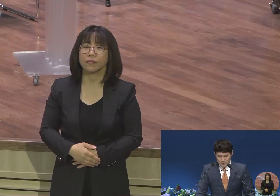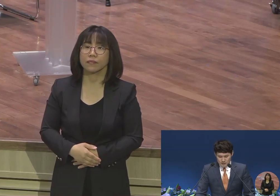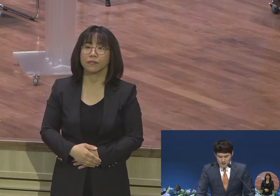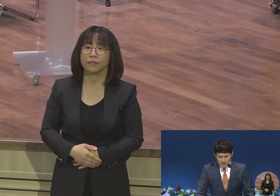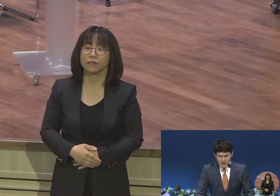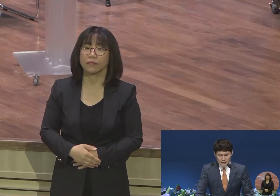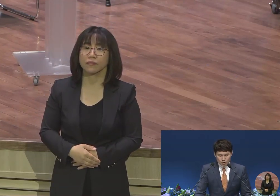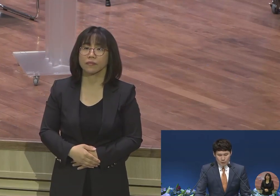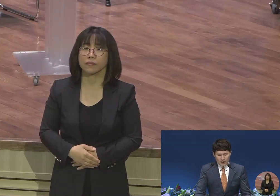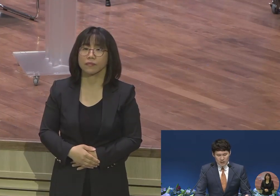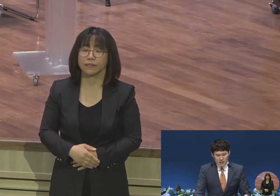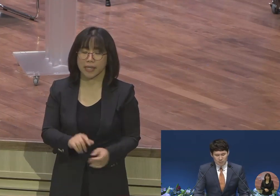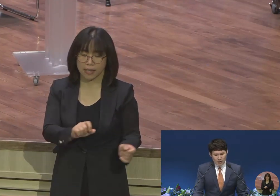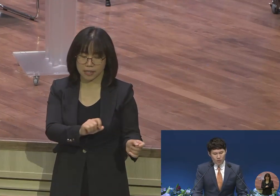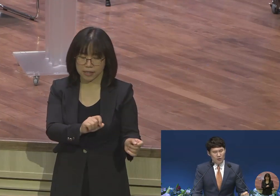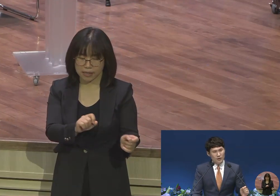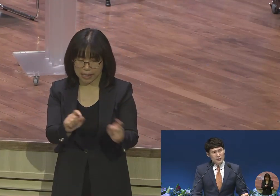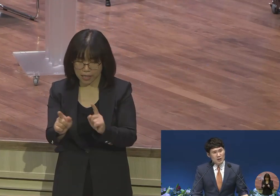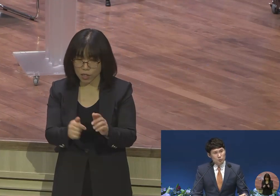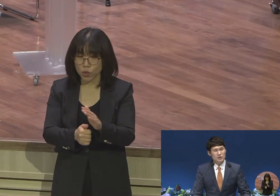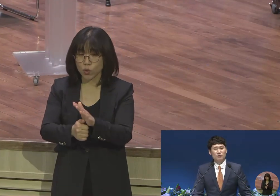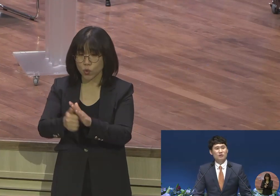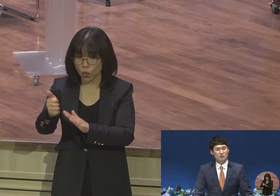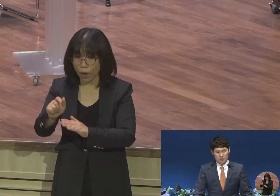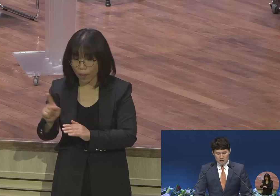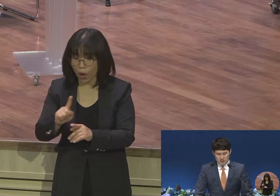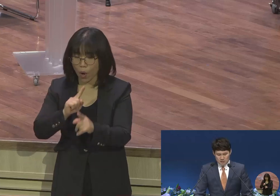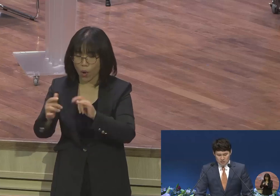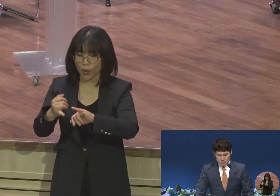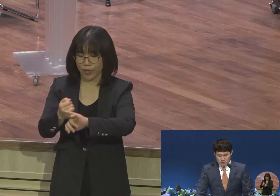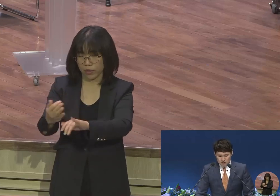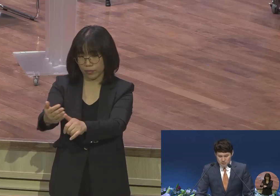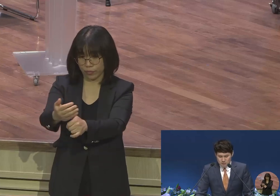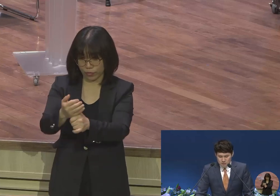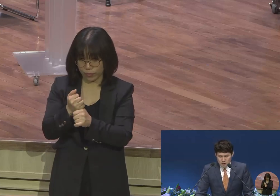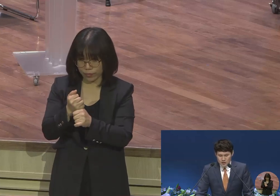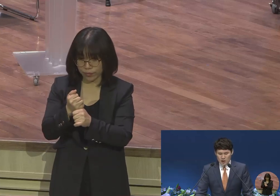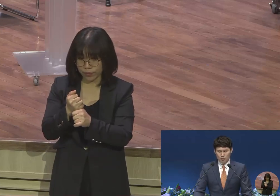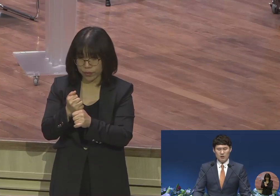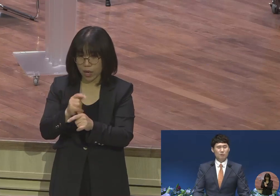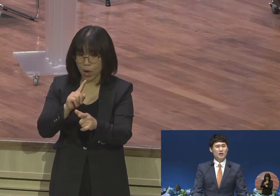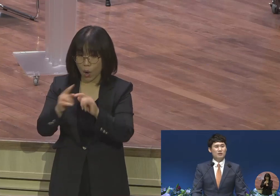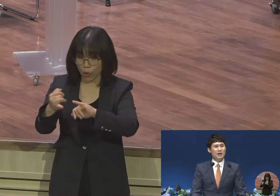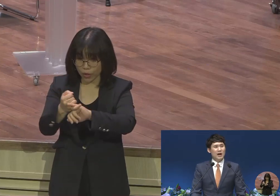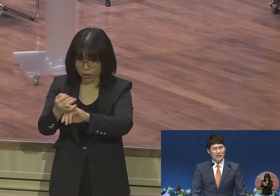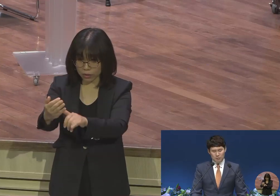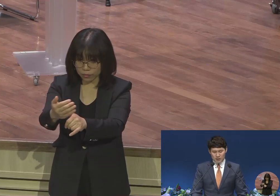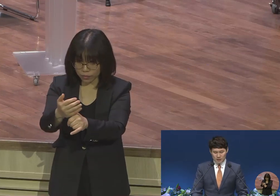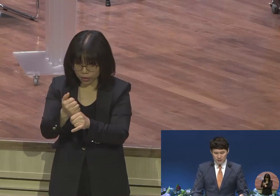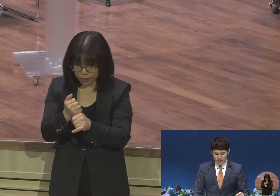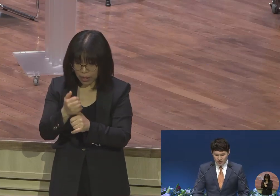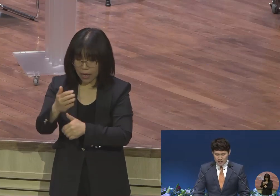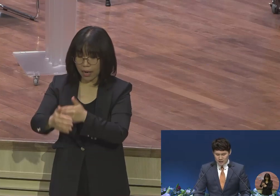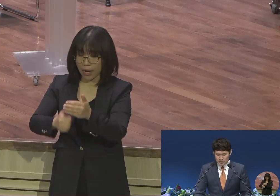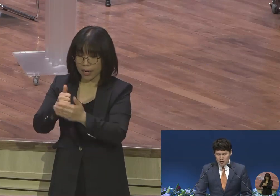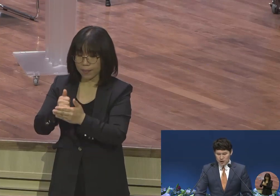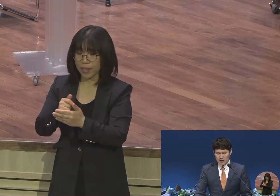살리는 소망의 시작은 바로 언약을 붙잡는 것입니다 언약을 붙잡으면 하나님께서는 그 언약을 성취할